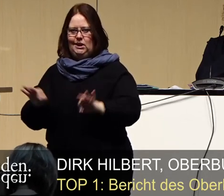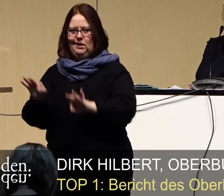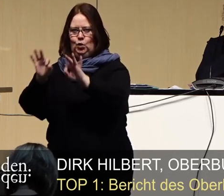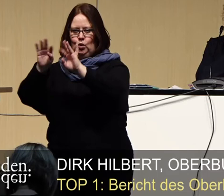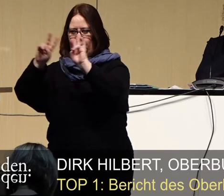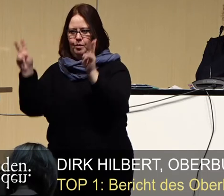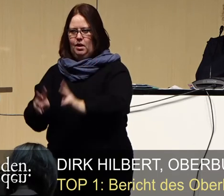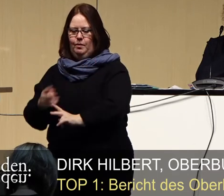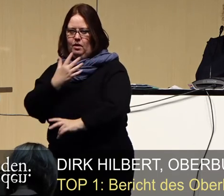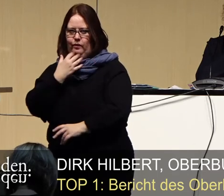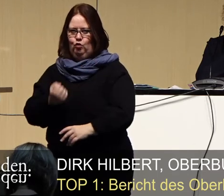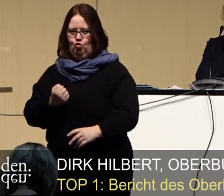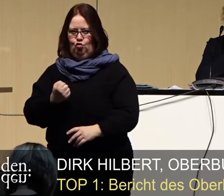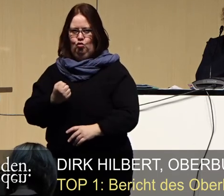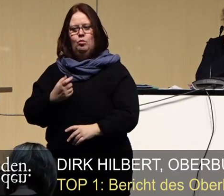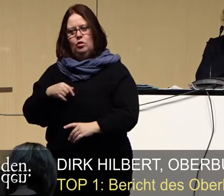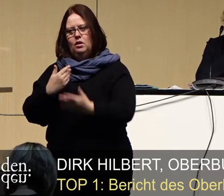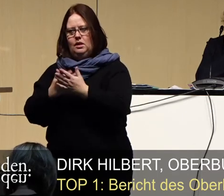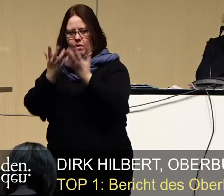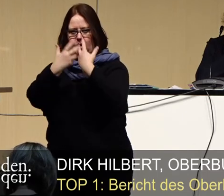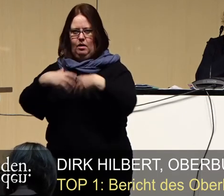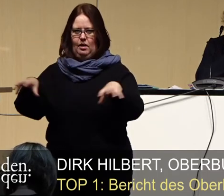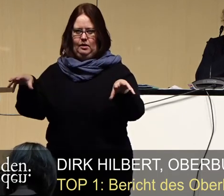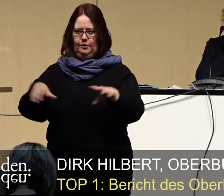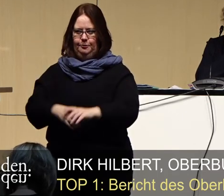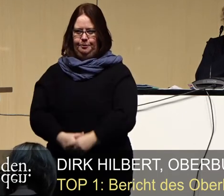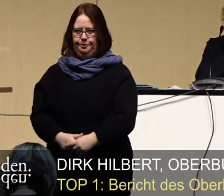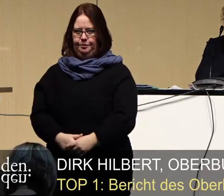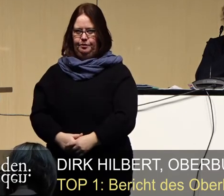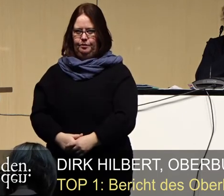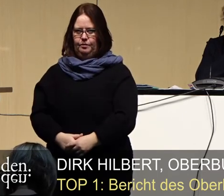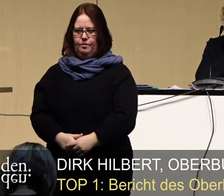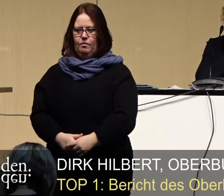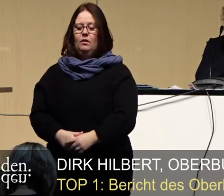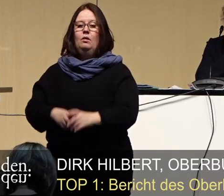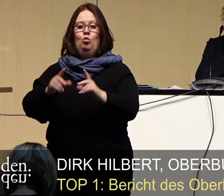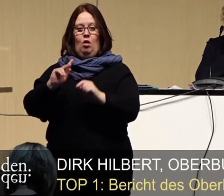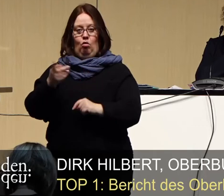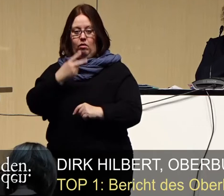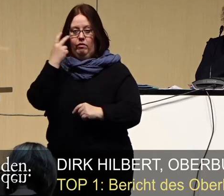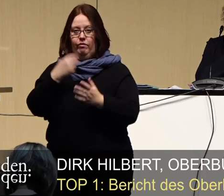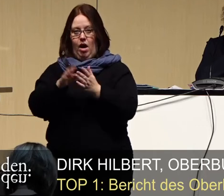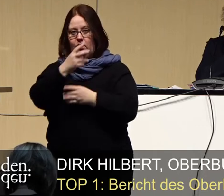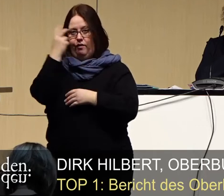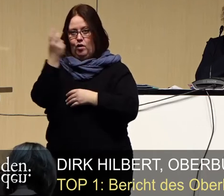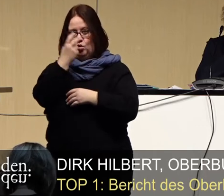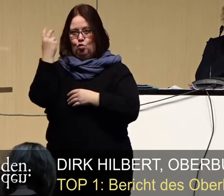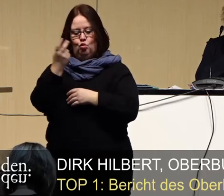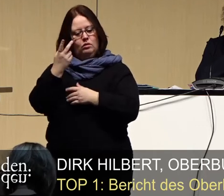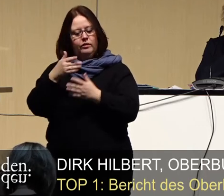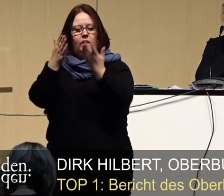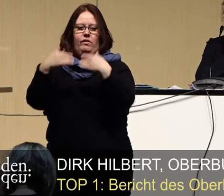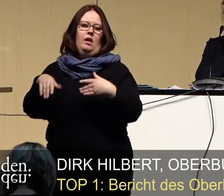Risikos auch tatsächlich in die Tat umzusetzen. Wir werden weiterhin darum kämpfen, dass das möglich